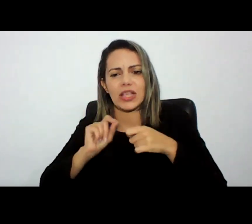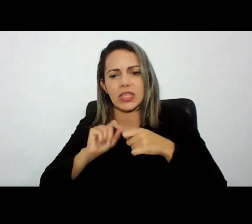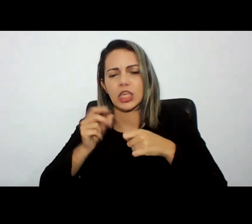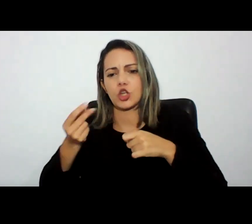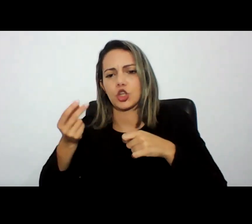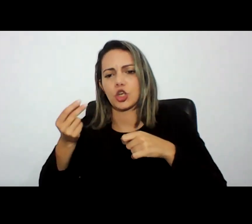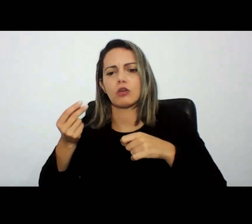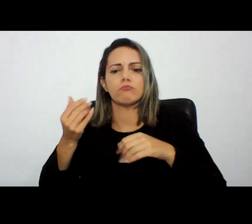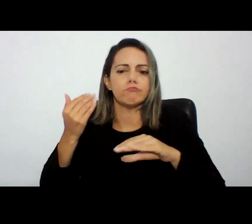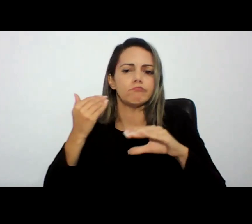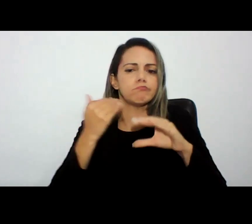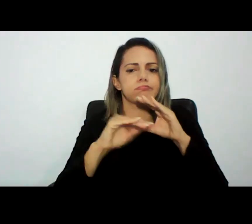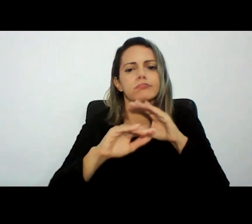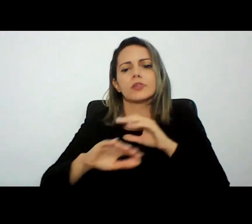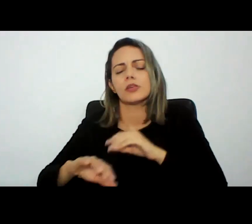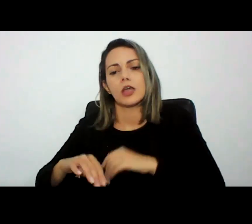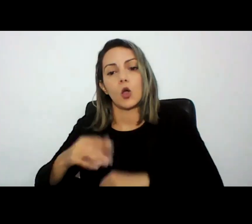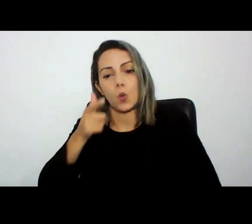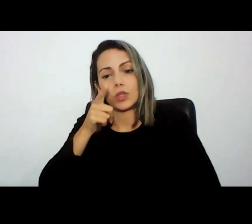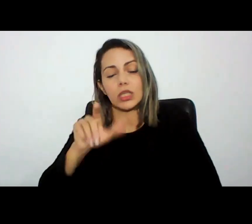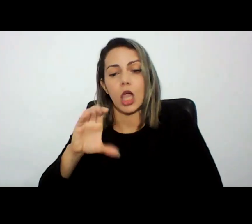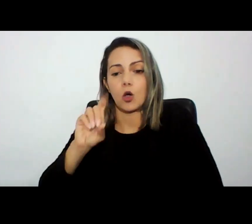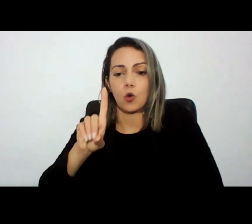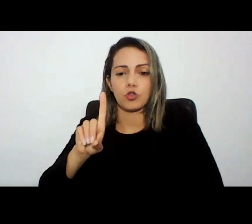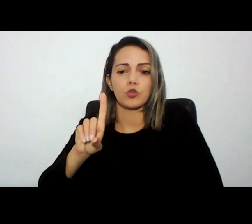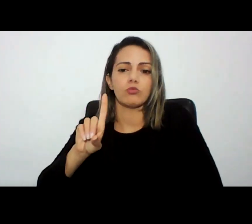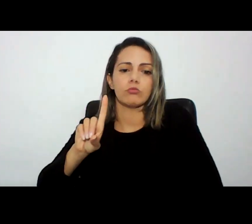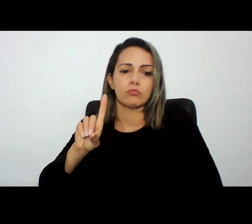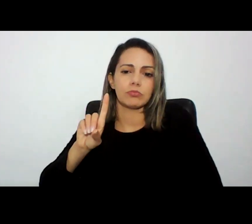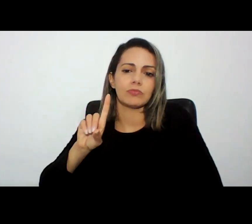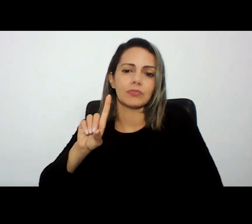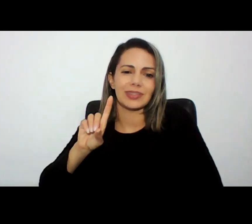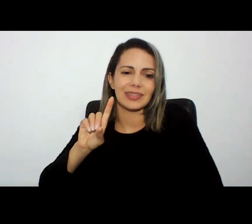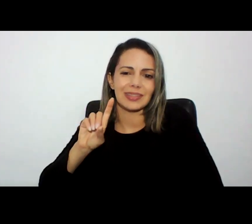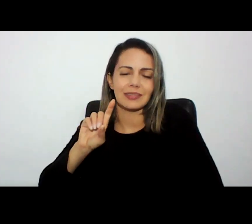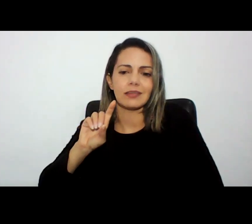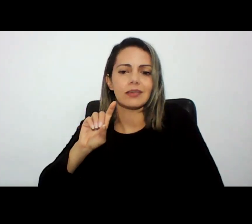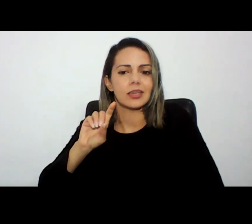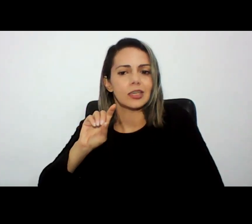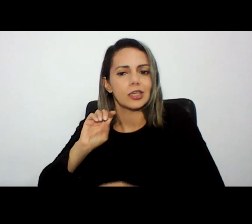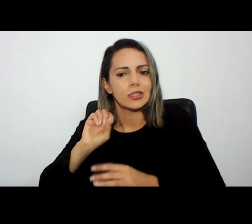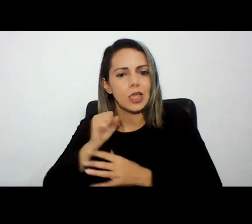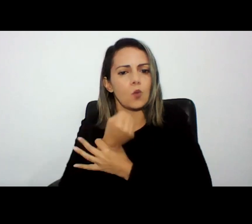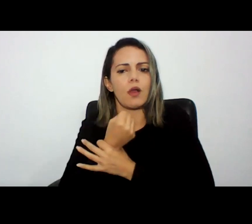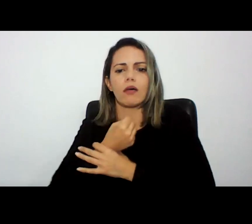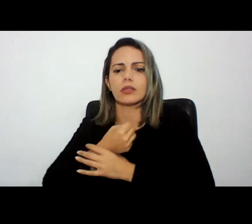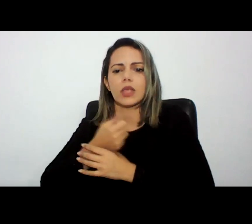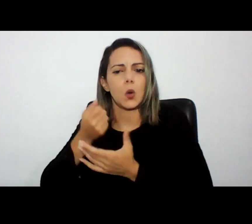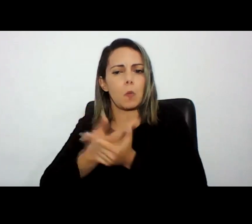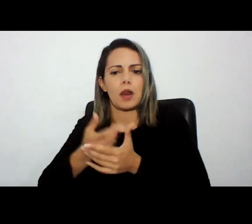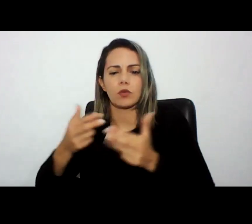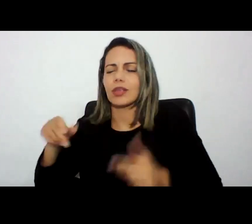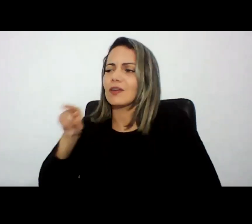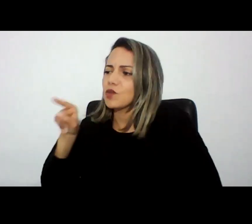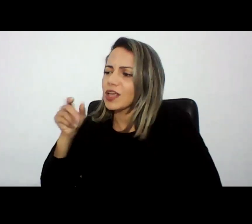vencimento e os códigos de segurança e fazia a compra aí eu falei mas só isso e as coisas que você vende que a gente encontrou